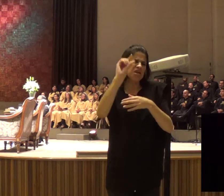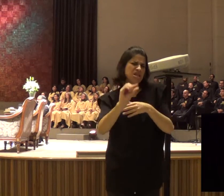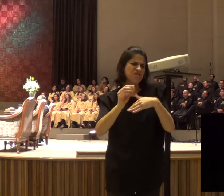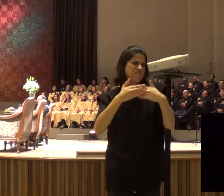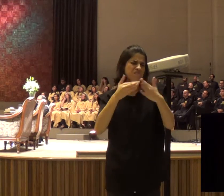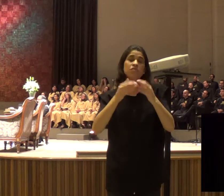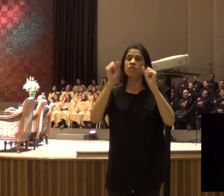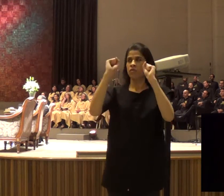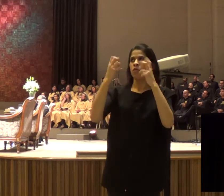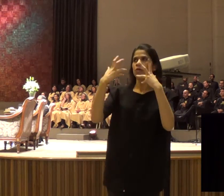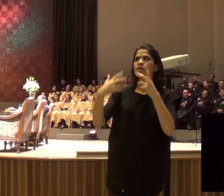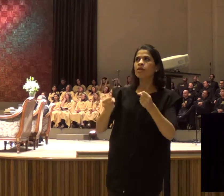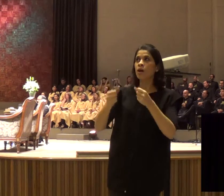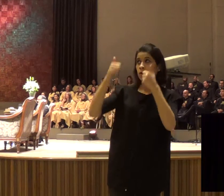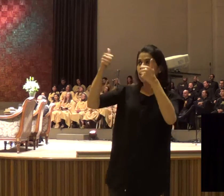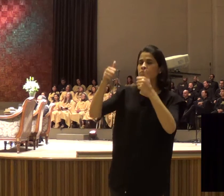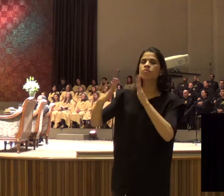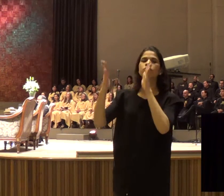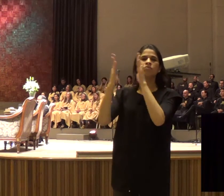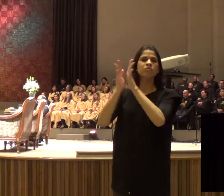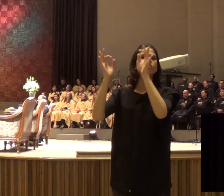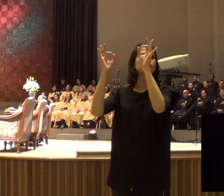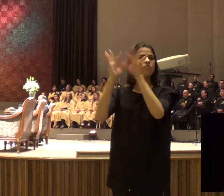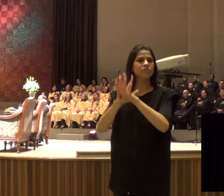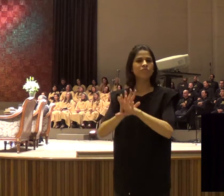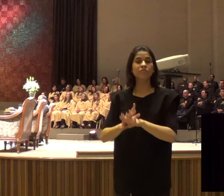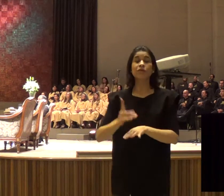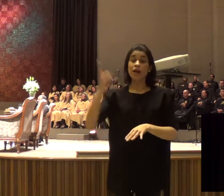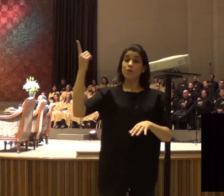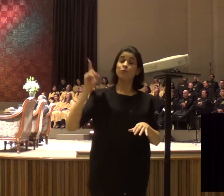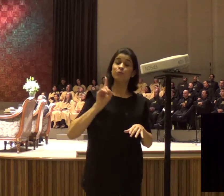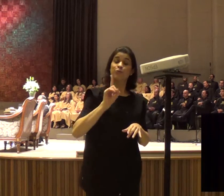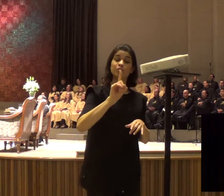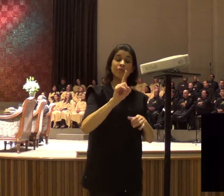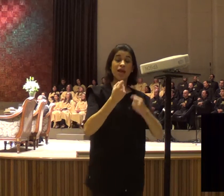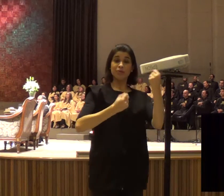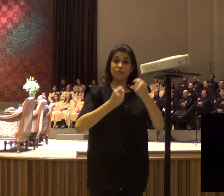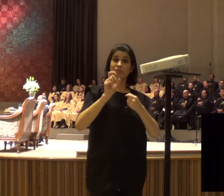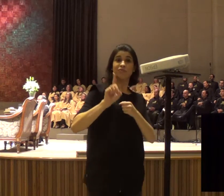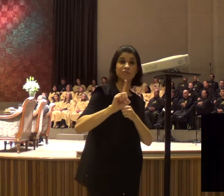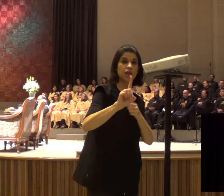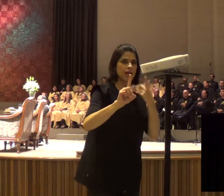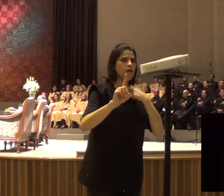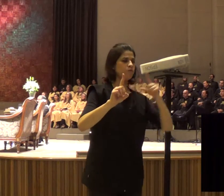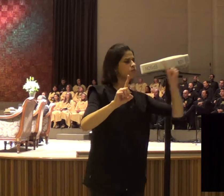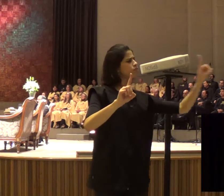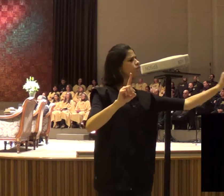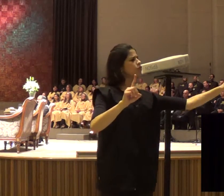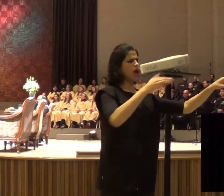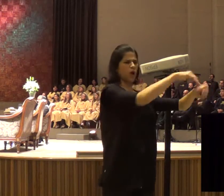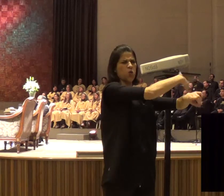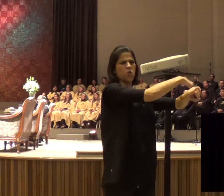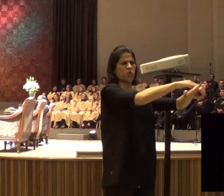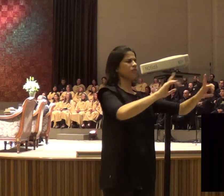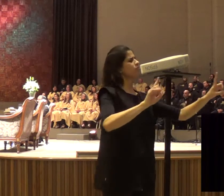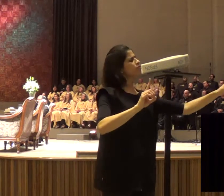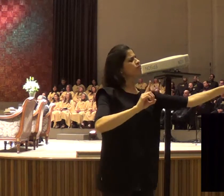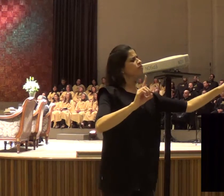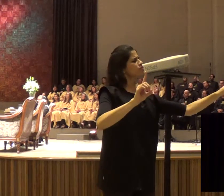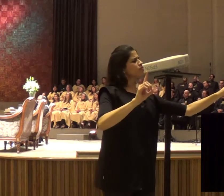Receita Federal, e a Cleusa estava dirigindo, e marcamos um horário, para ela me pegar, ali naquele lugar, e